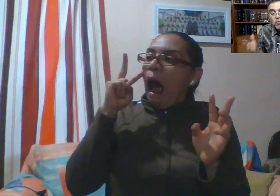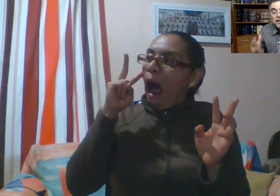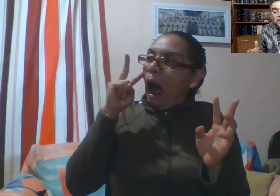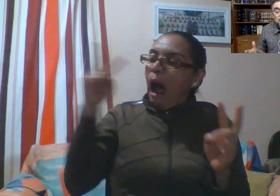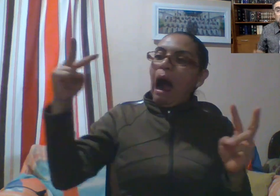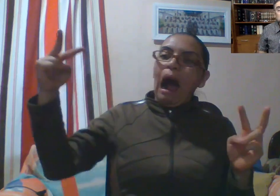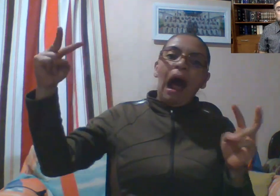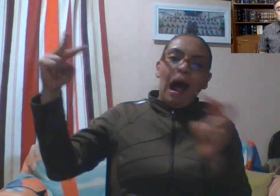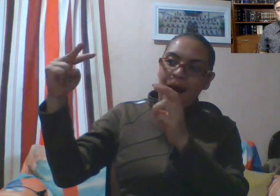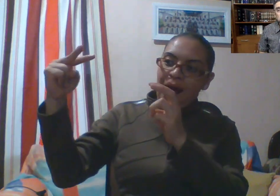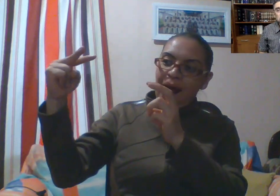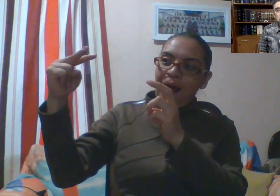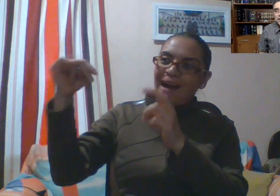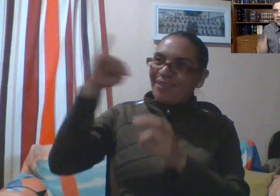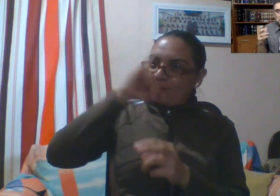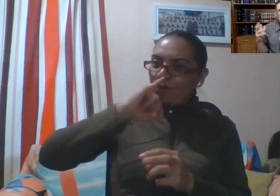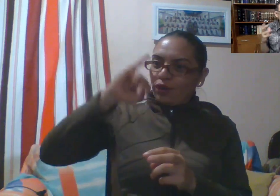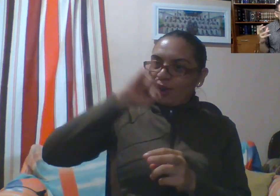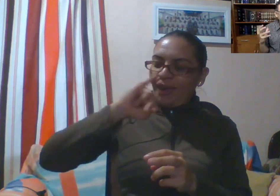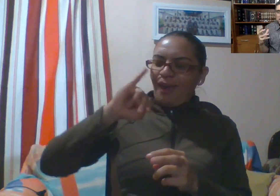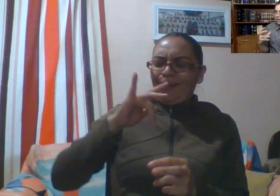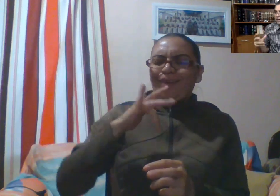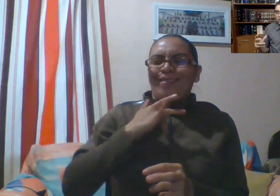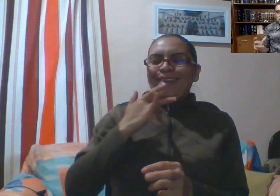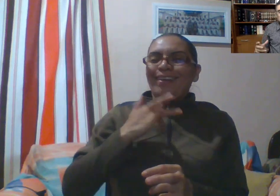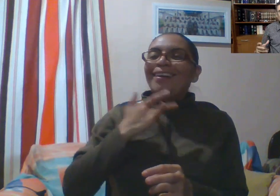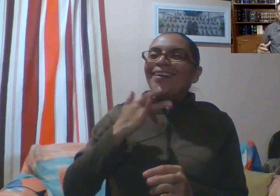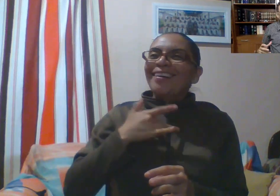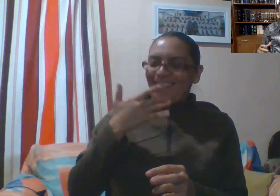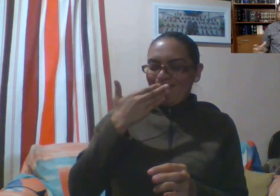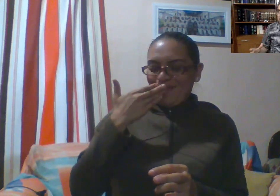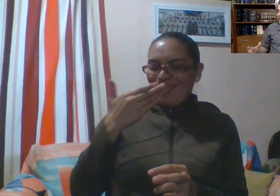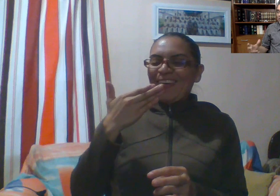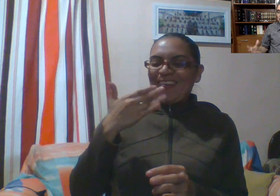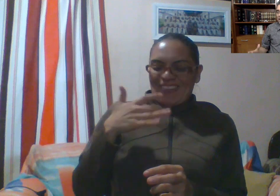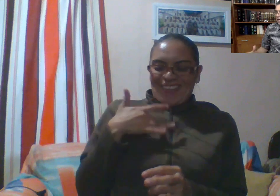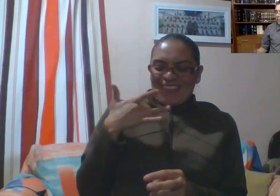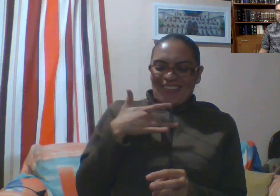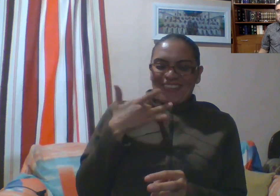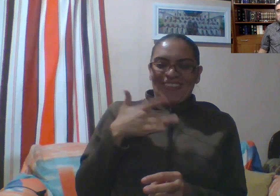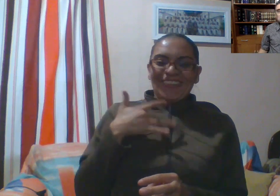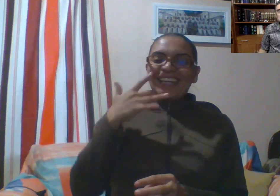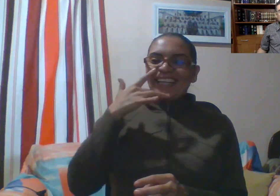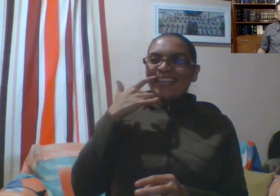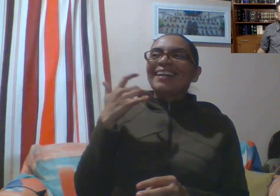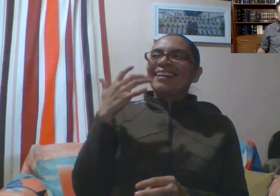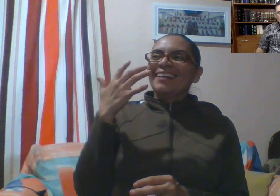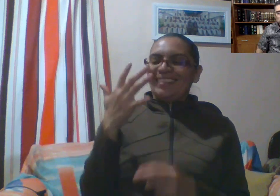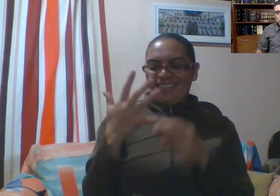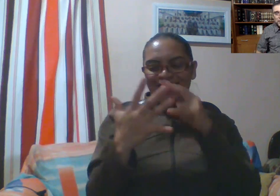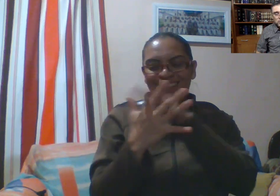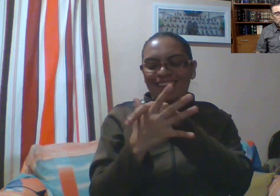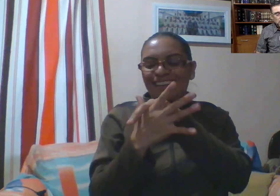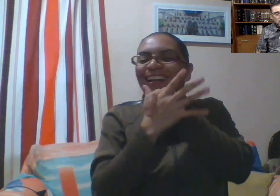miraba directamente a los ojos. Hasta se sintió raro, me está viendo a mí o a algún gato aquí en el árbol que no ha bajado Superman todavía. ¿De